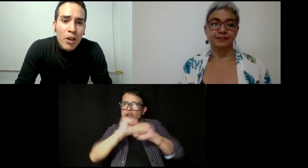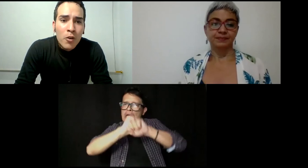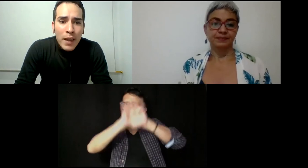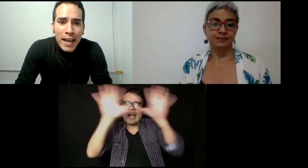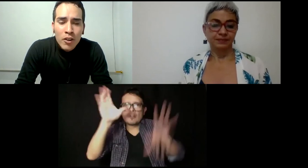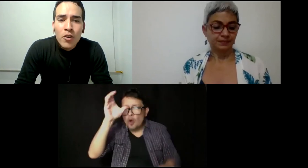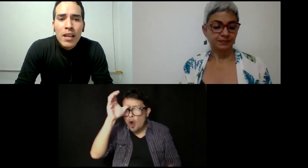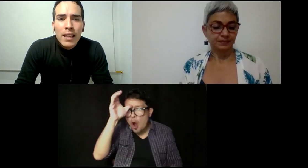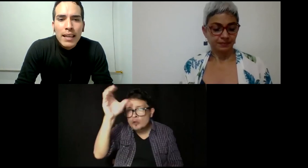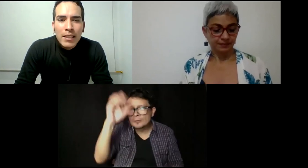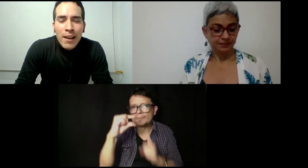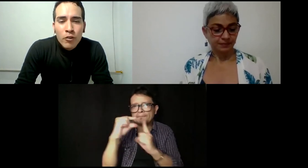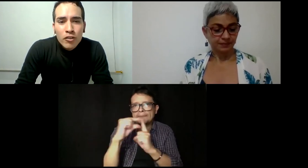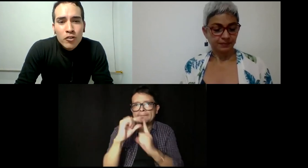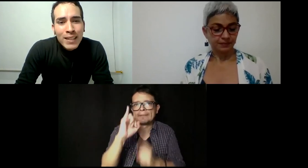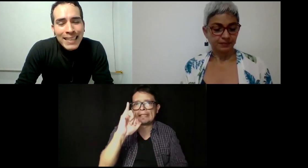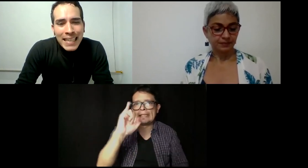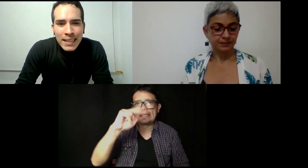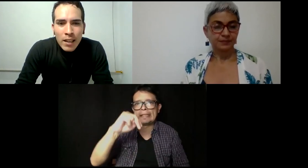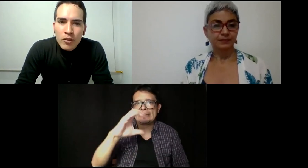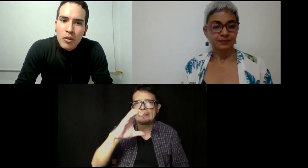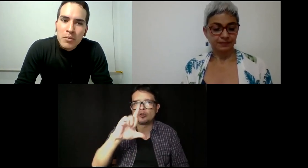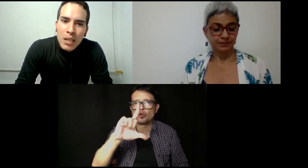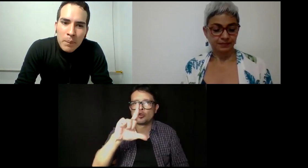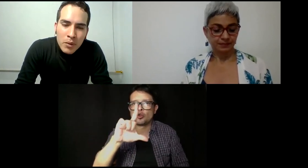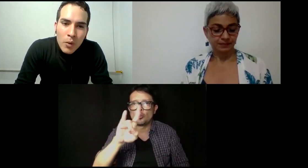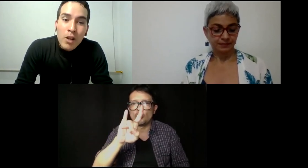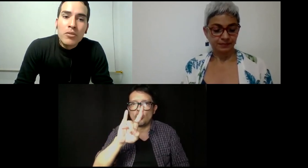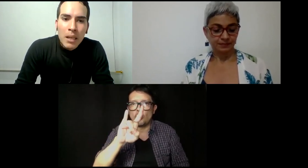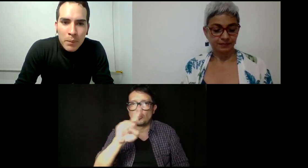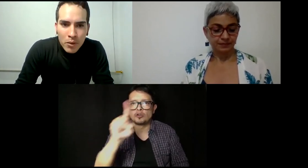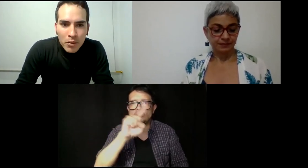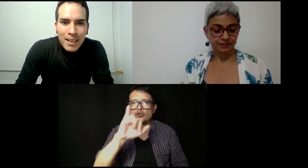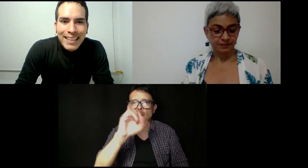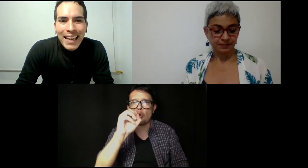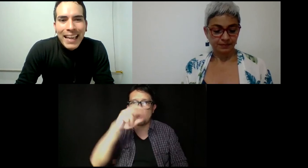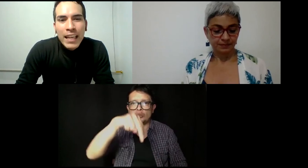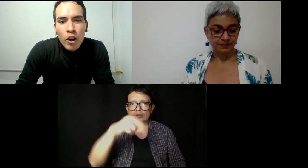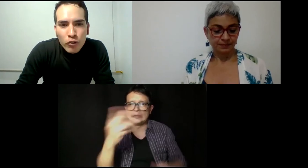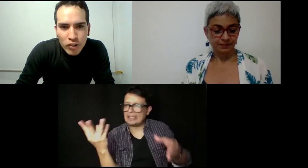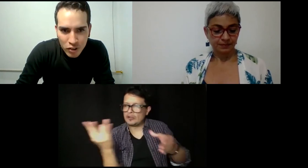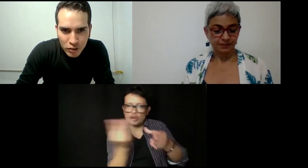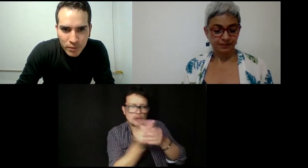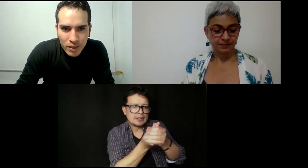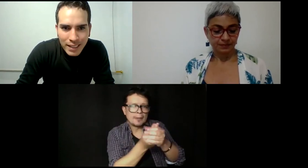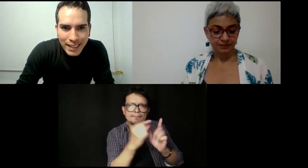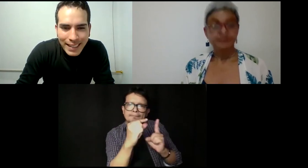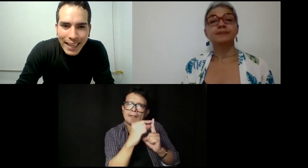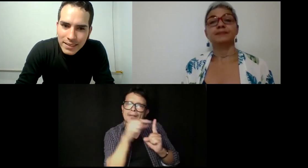del gobierno, algunos no entienden los conceptos o el concepto de inclusión. ¿Qué es